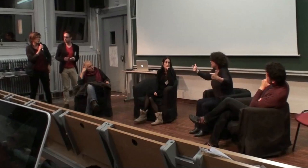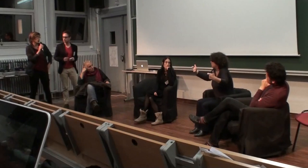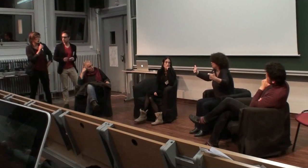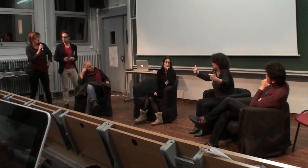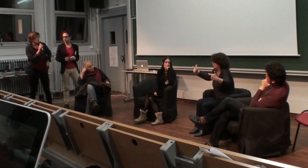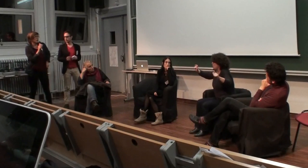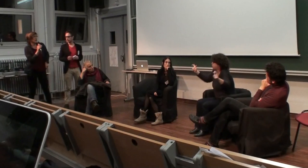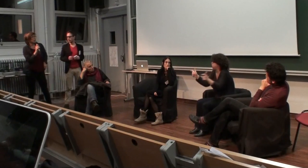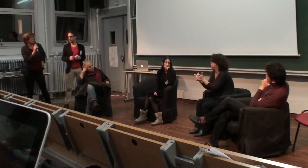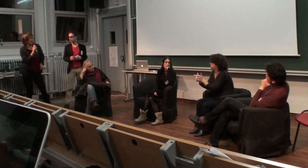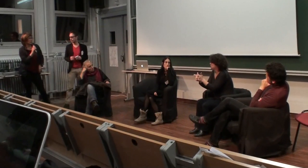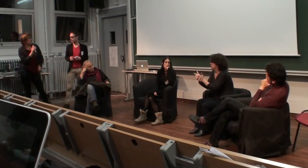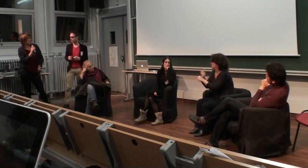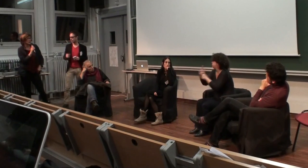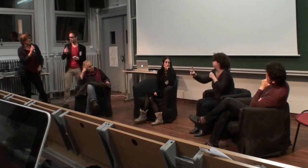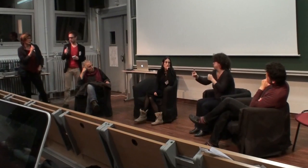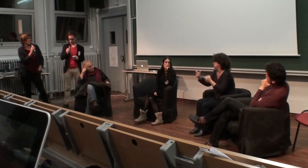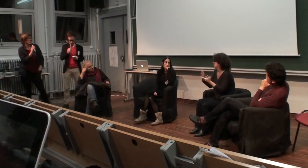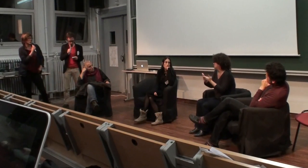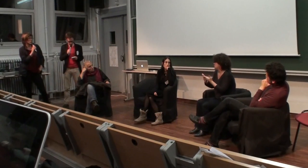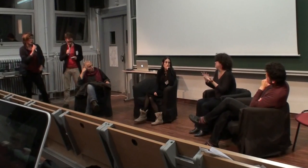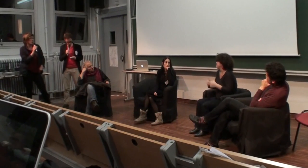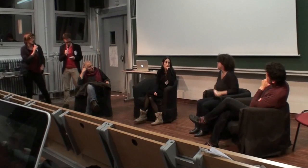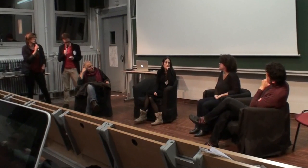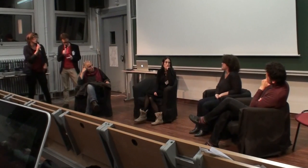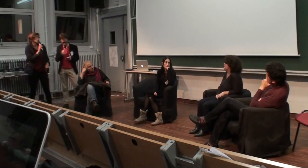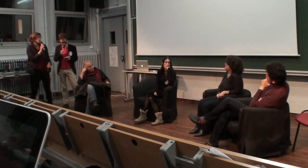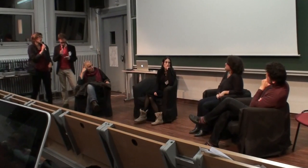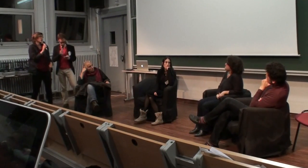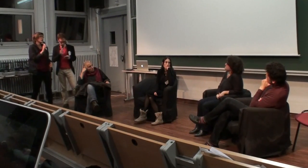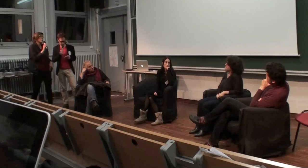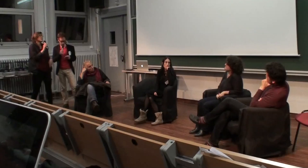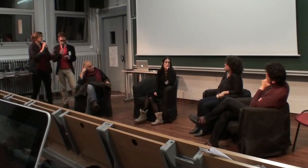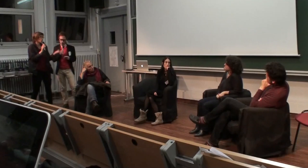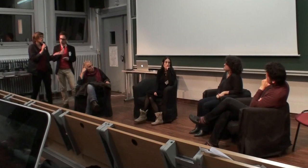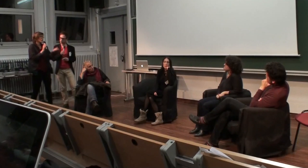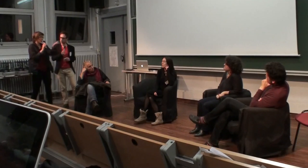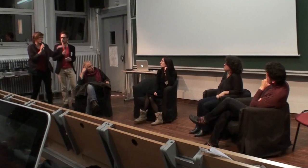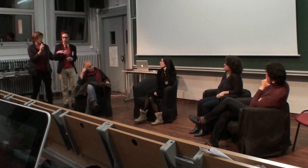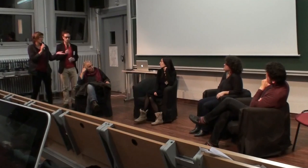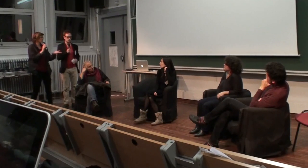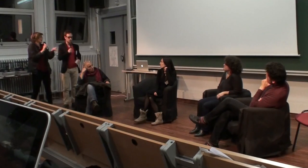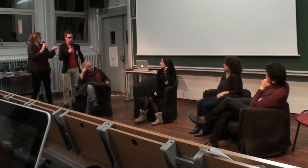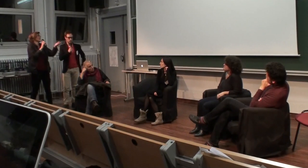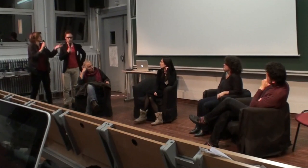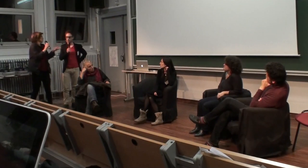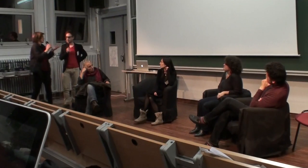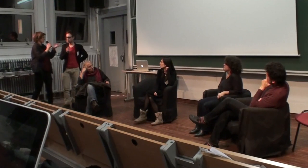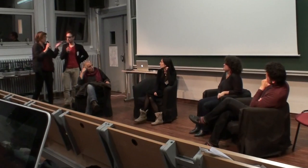Et ça pourrait être aussi, je ne pas, la question pourrait se poser aussi de la même question pour les personnes-là qui n'acceptent pas